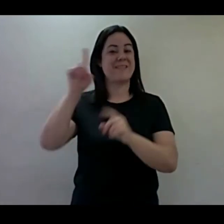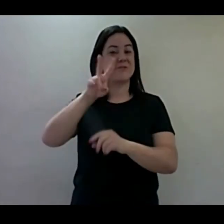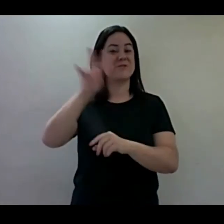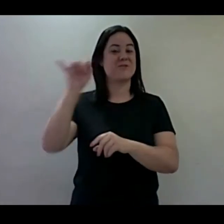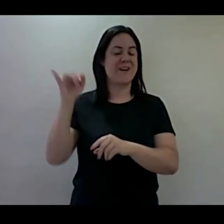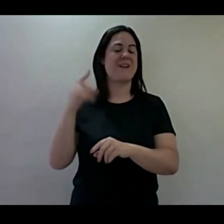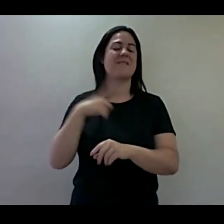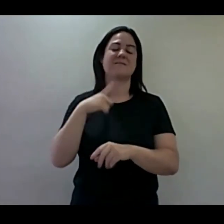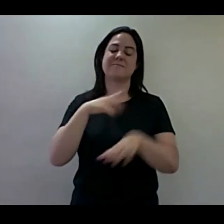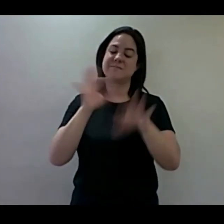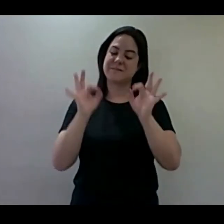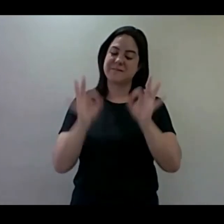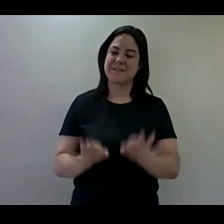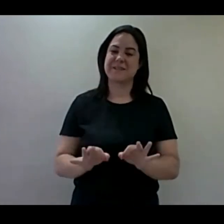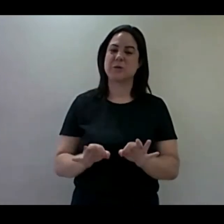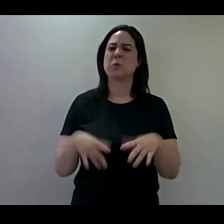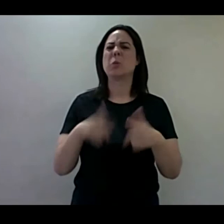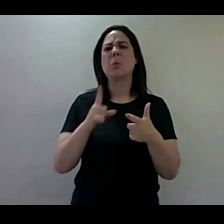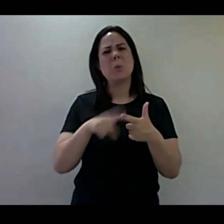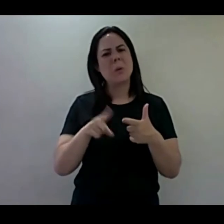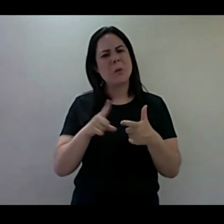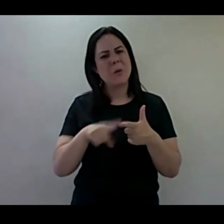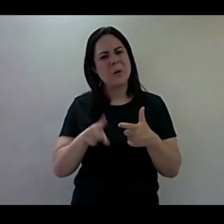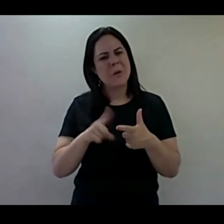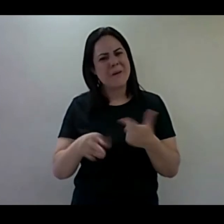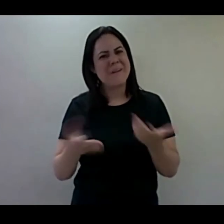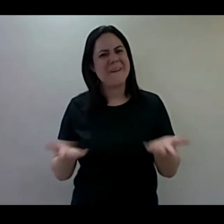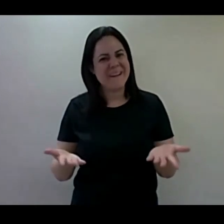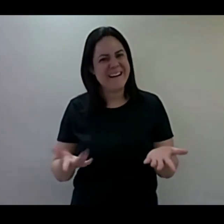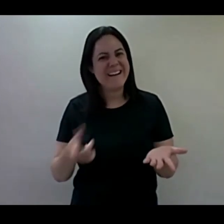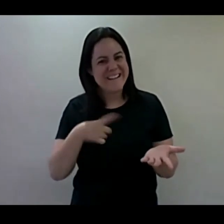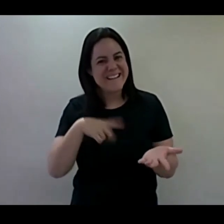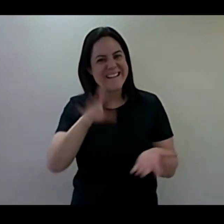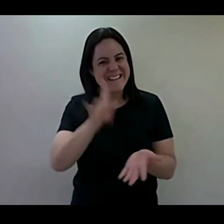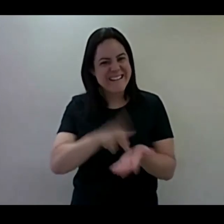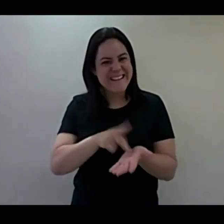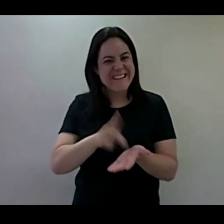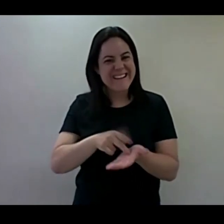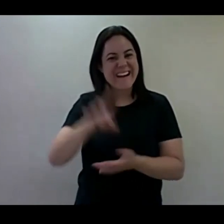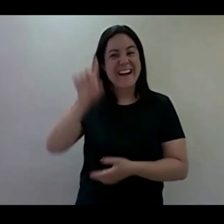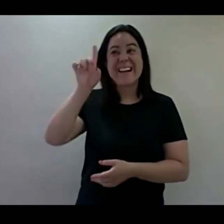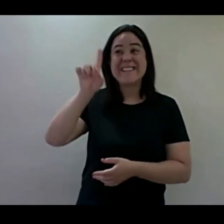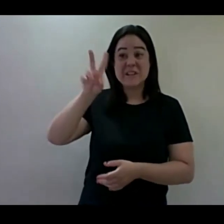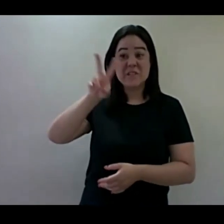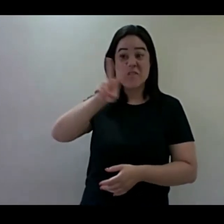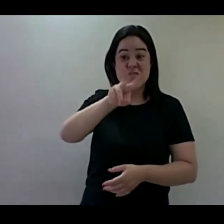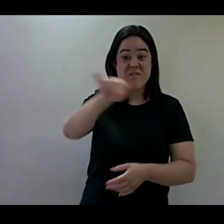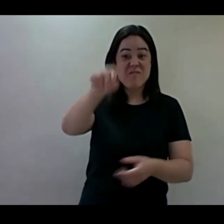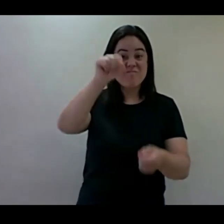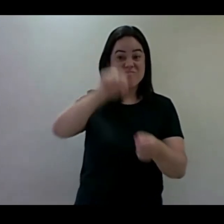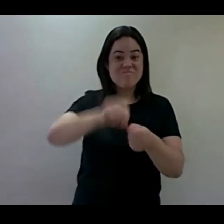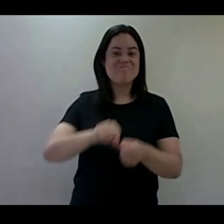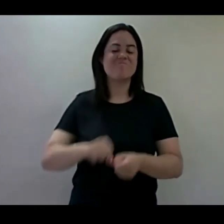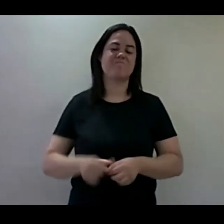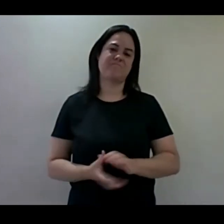Problemaço, Deus vai atrás, vai atrás do camarada, não importa o que Deus esteja. Algumas coisas para a gente aprender nesse texto.